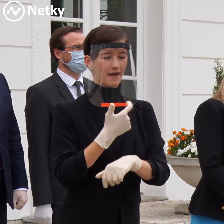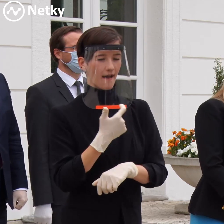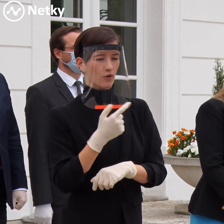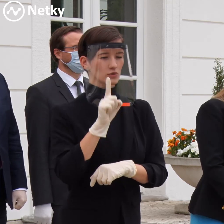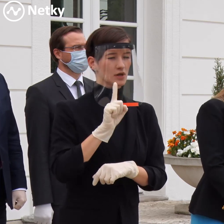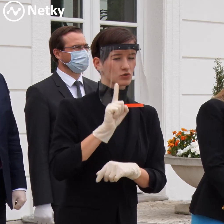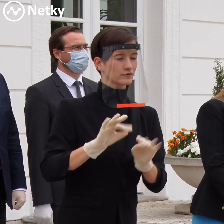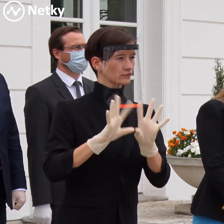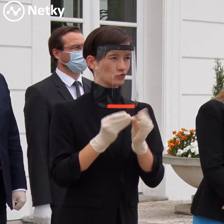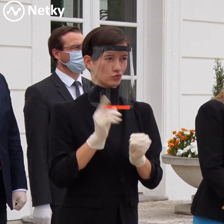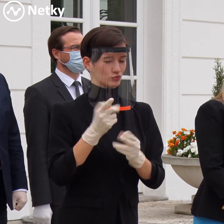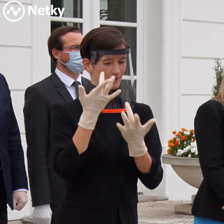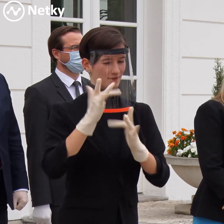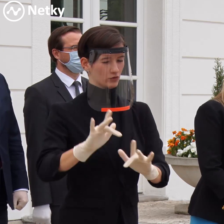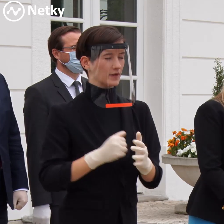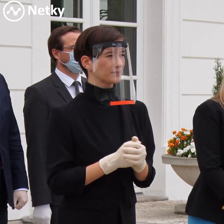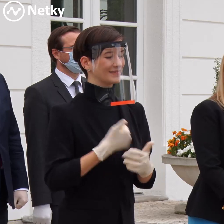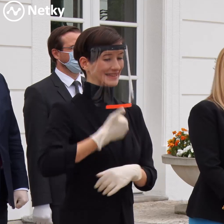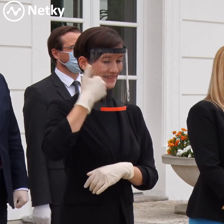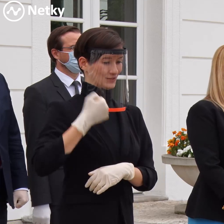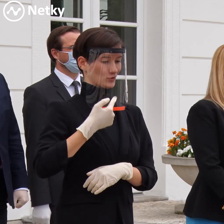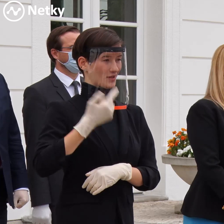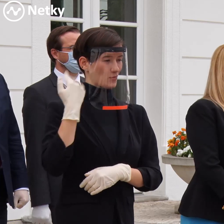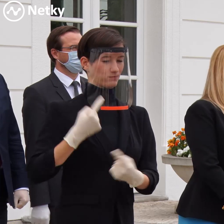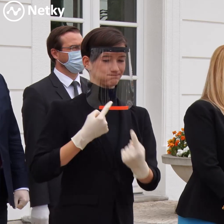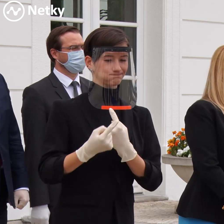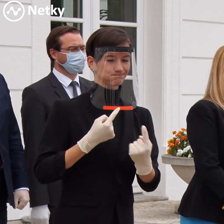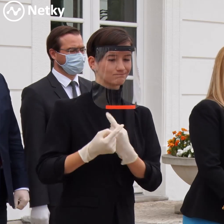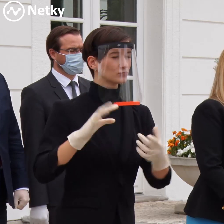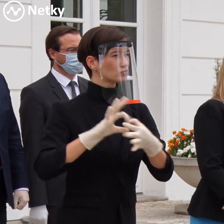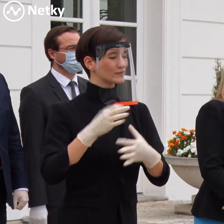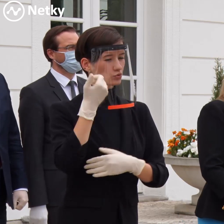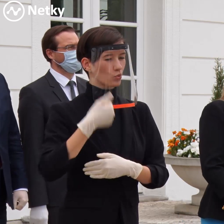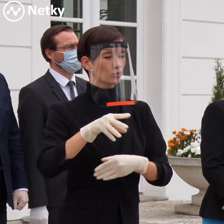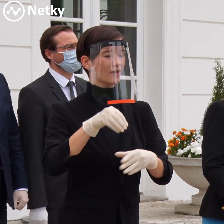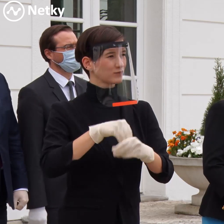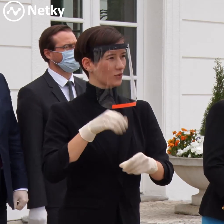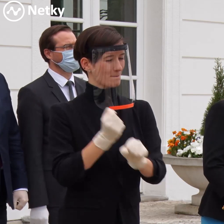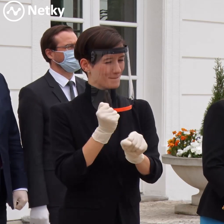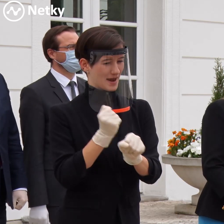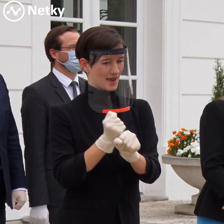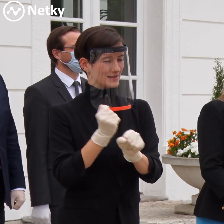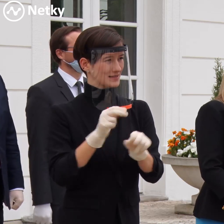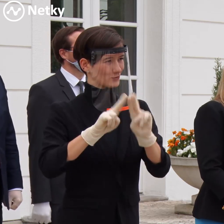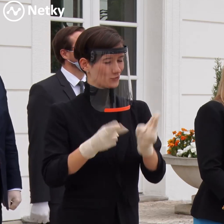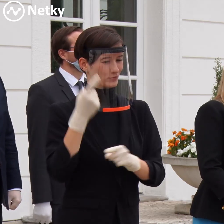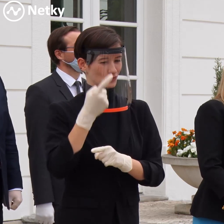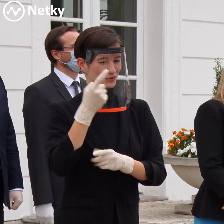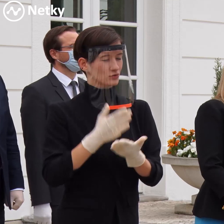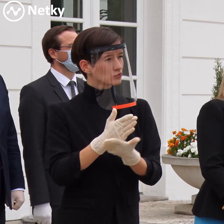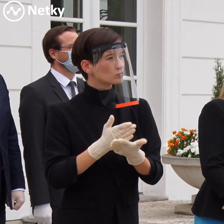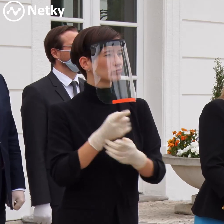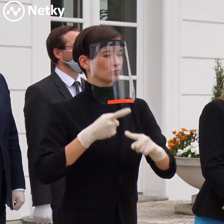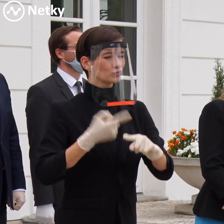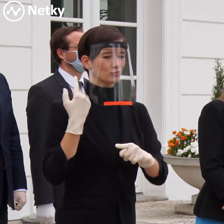týždeň som bola v kontakte s ľuďmi z terénu, obrazne povedané. Rozprávala som s predstaviteľmi viacerých asociácií a združení,